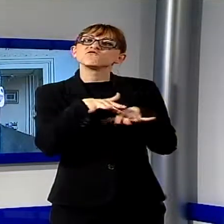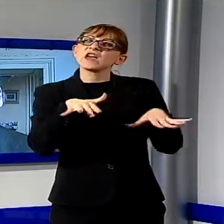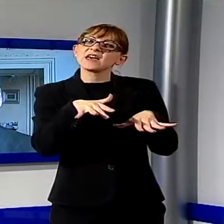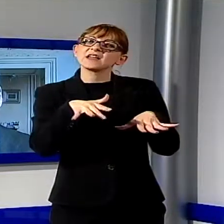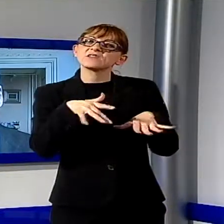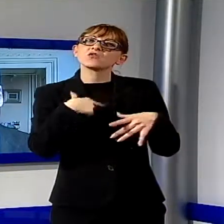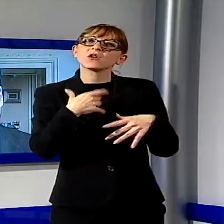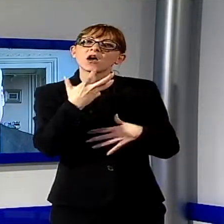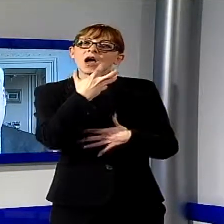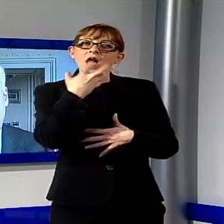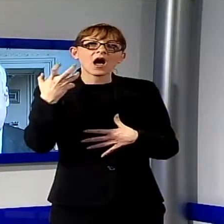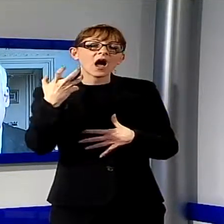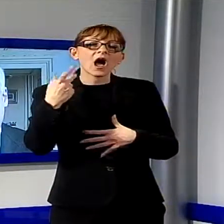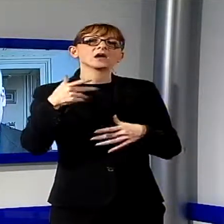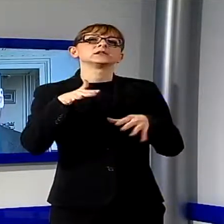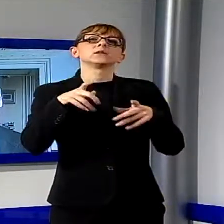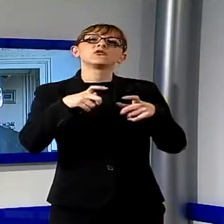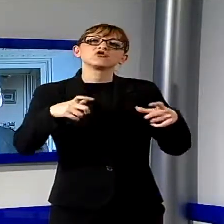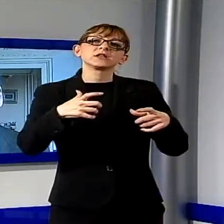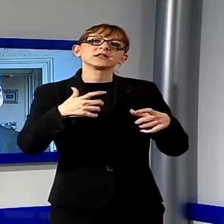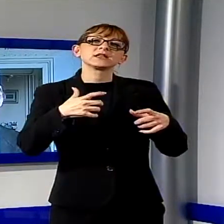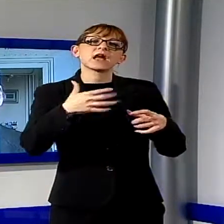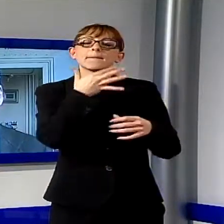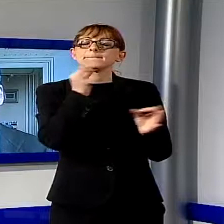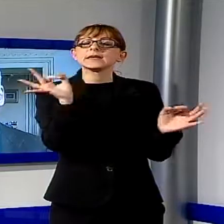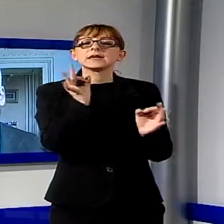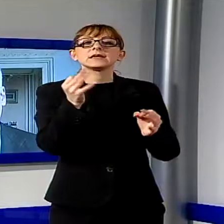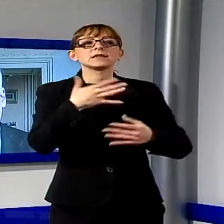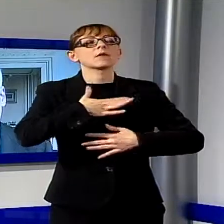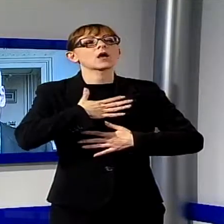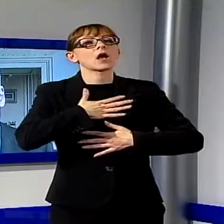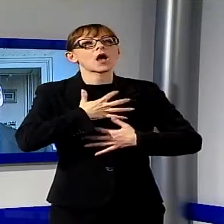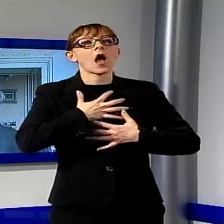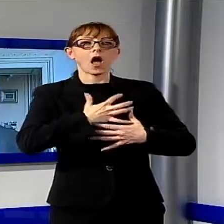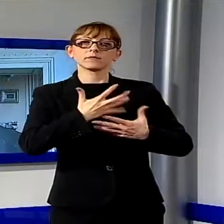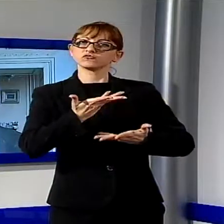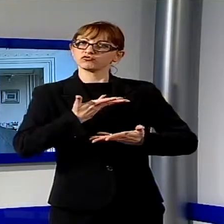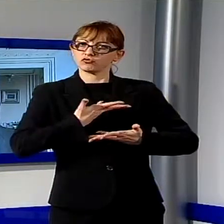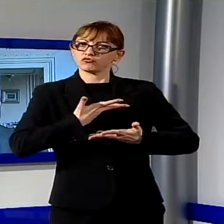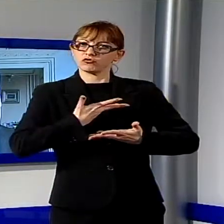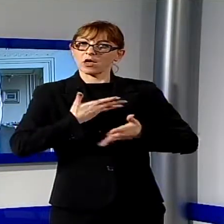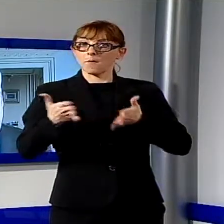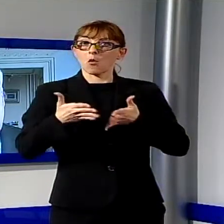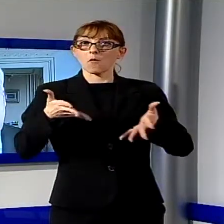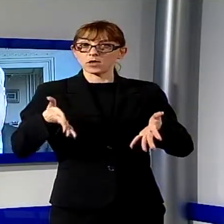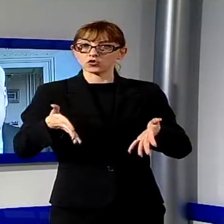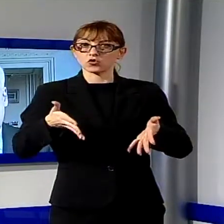molto affezionato, una città che amo, una città straordinariamente bella, che vive un momento di grande difficoltà.